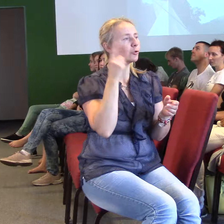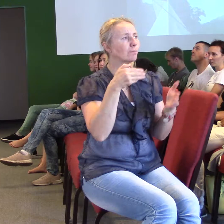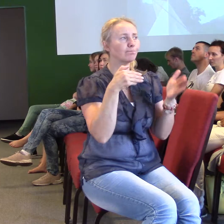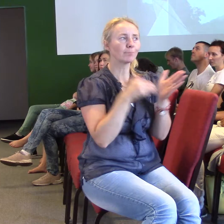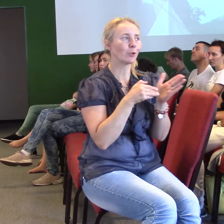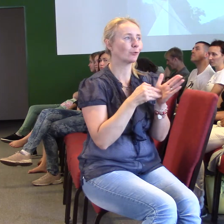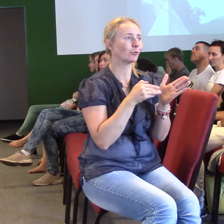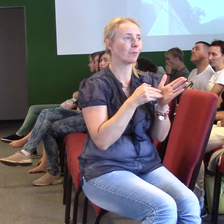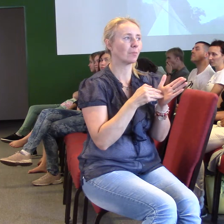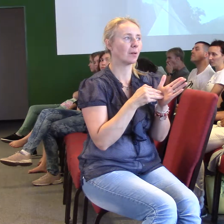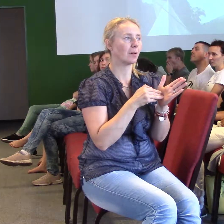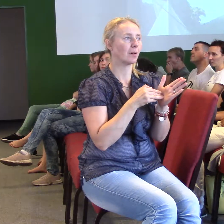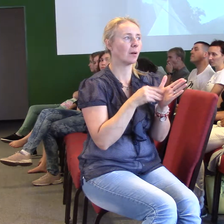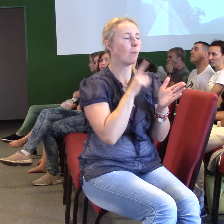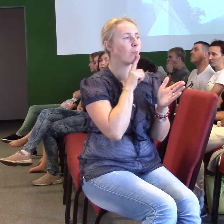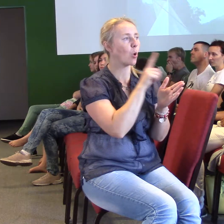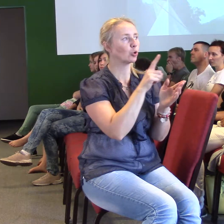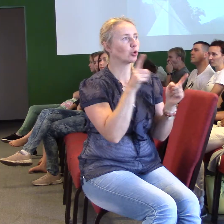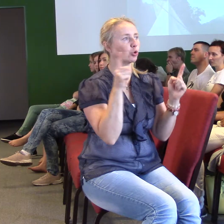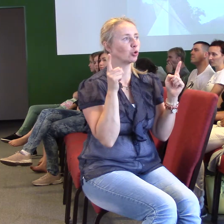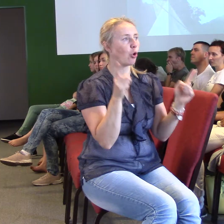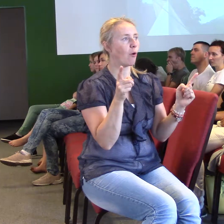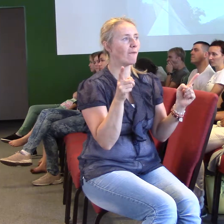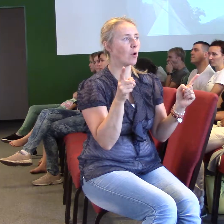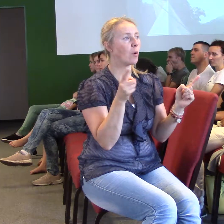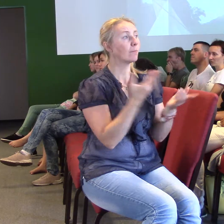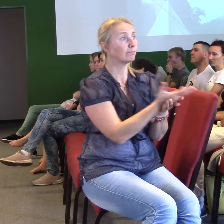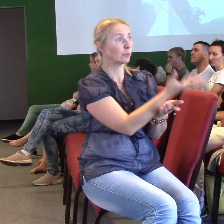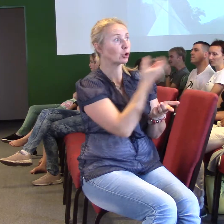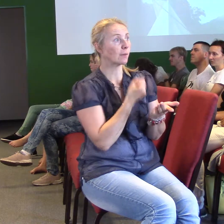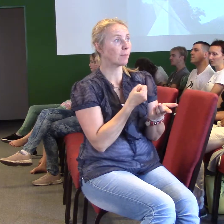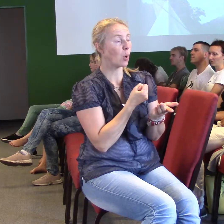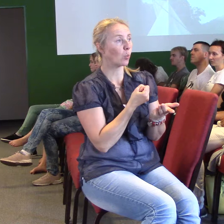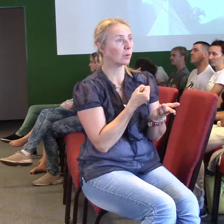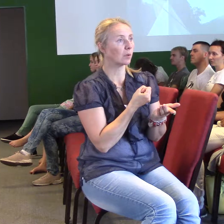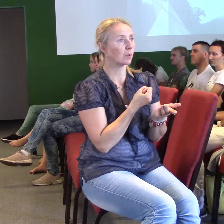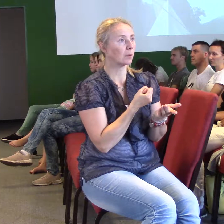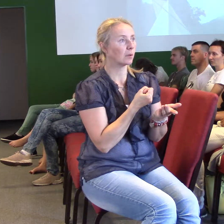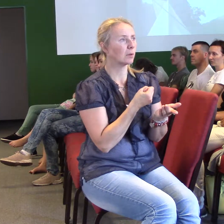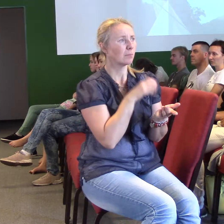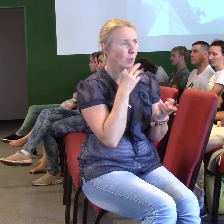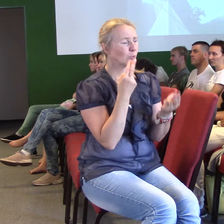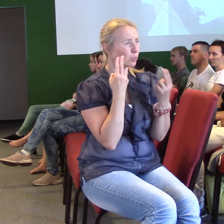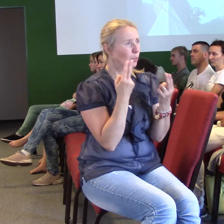to Boží slovo přijímat, že je Boží slovo prostě důležité pro náš život.